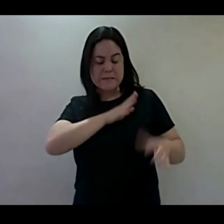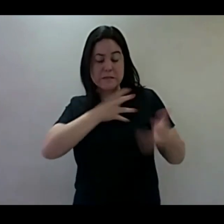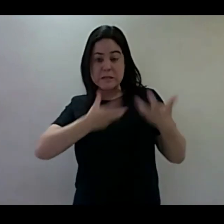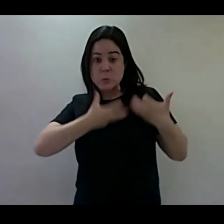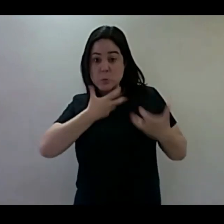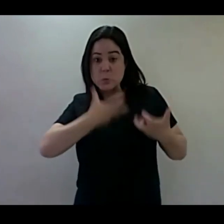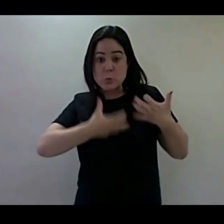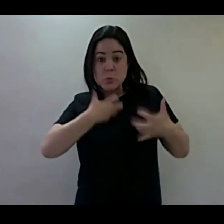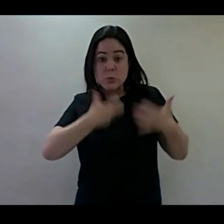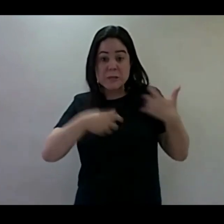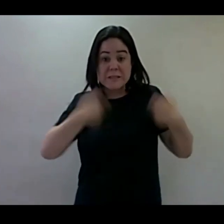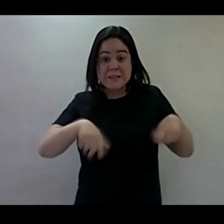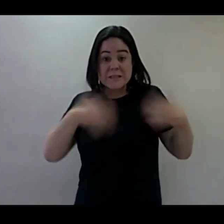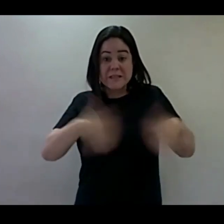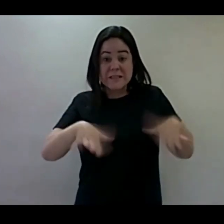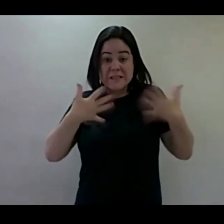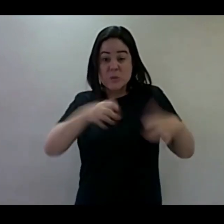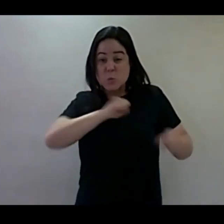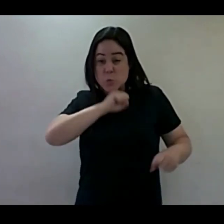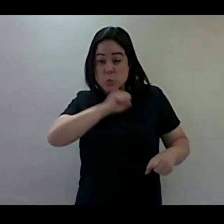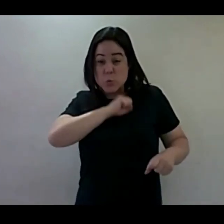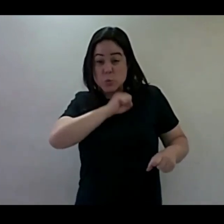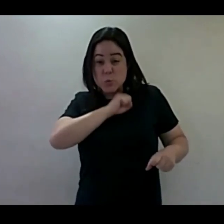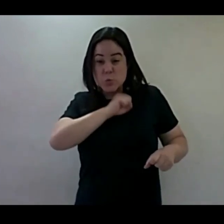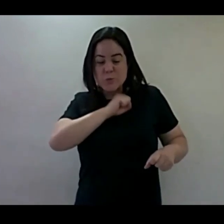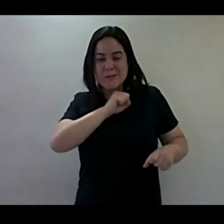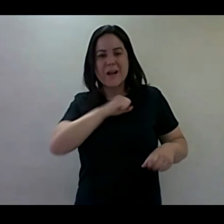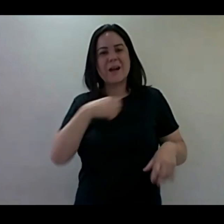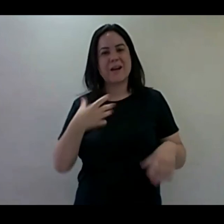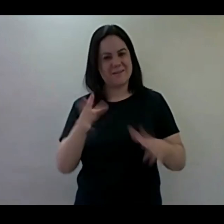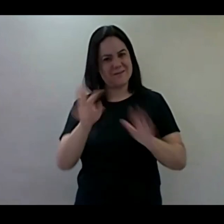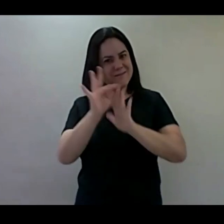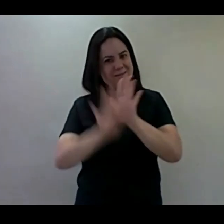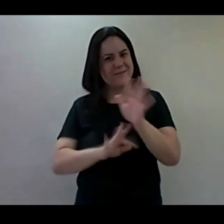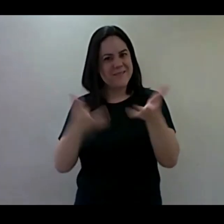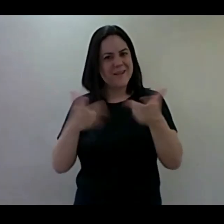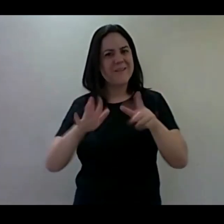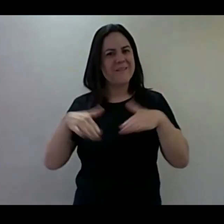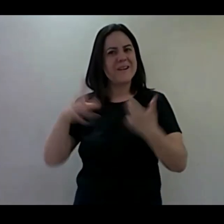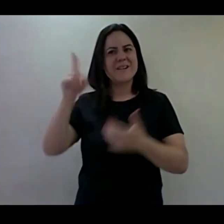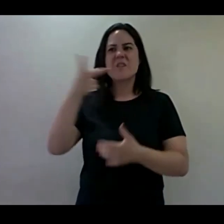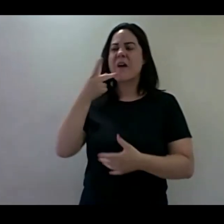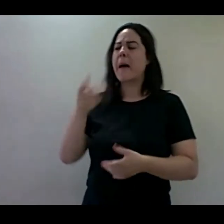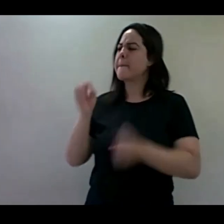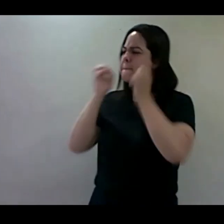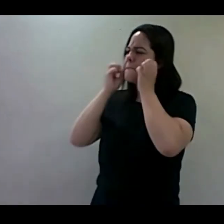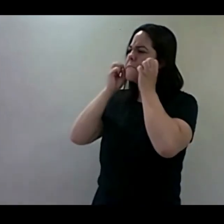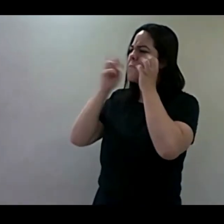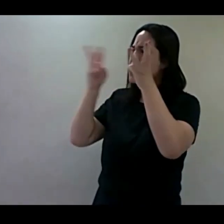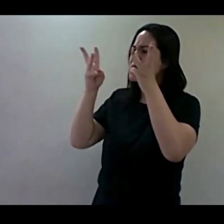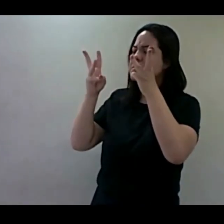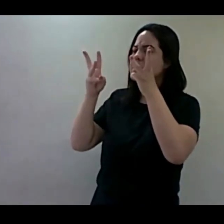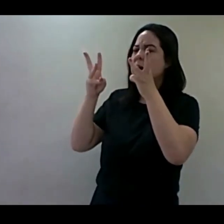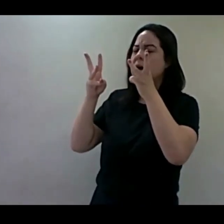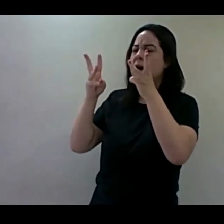coração. Incrível o texto, não é? Quando Deus fala, Moisés. Olha a resposta dele. Ele podia ter dito, que isso?